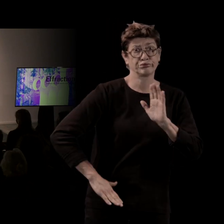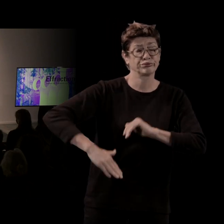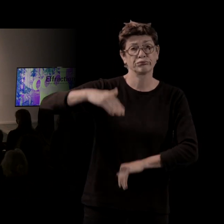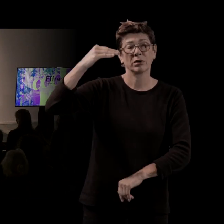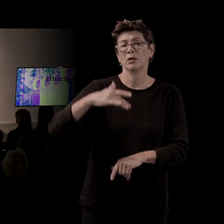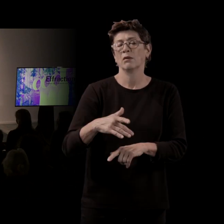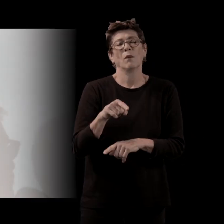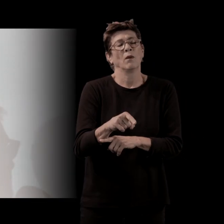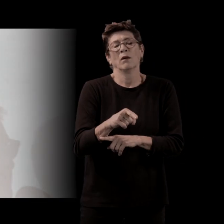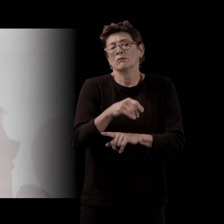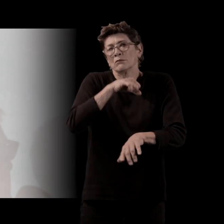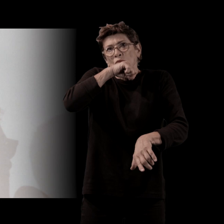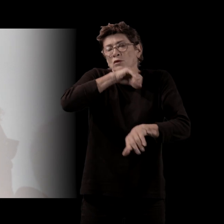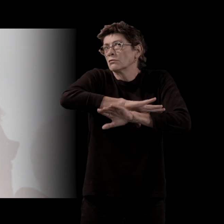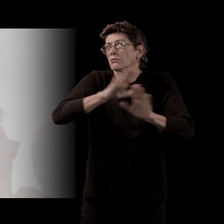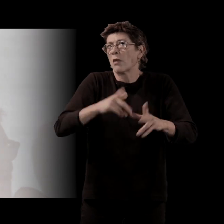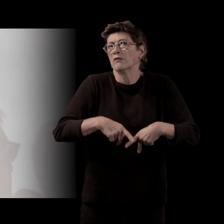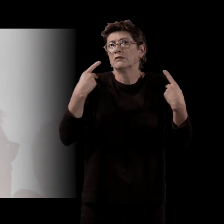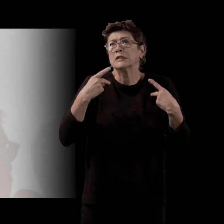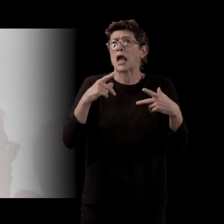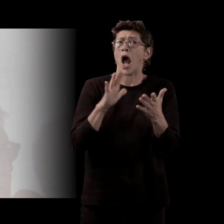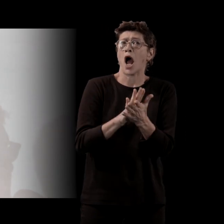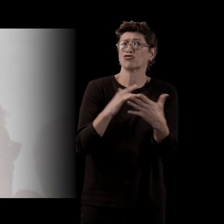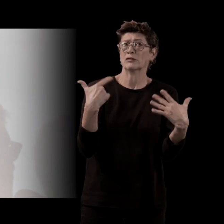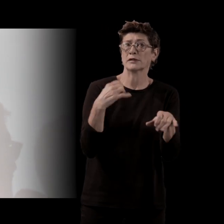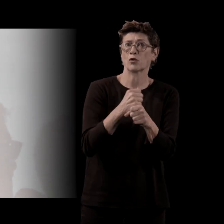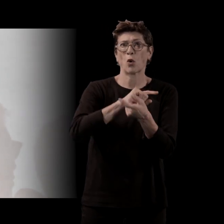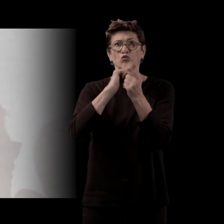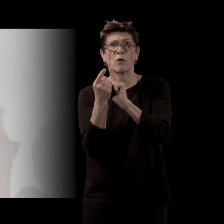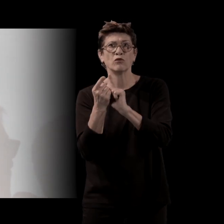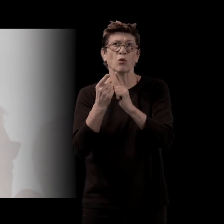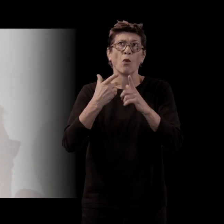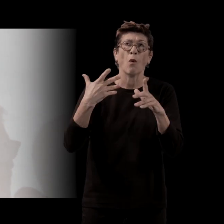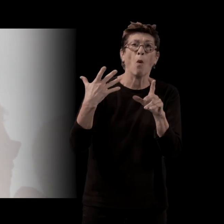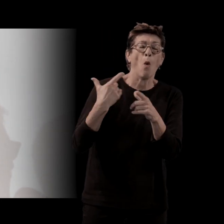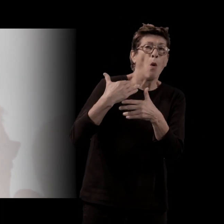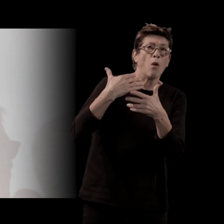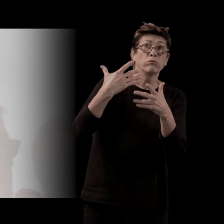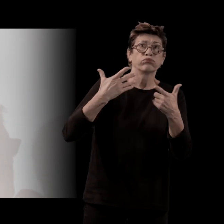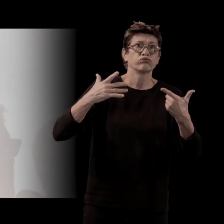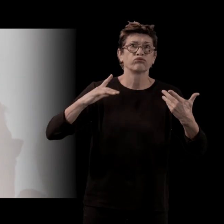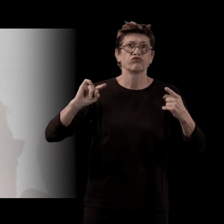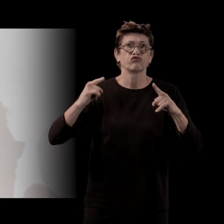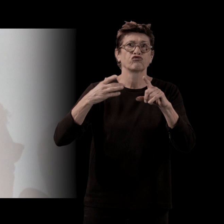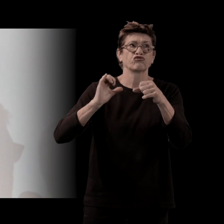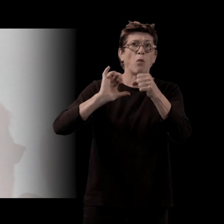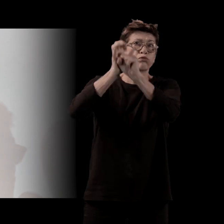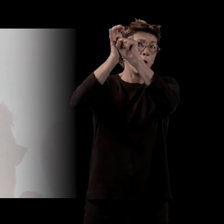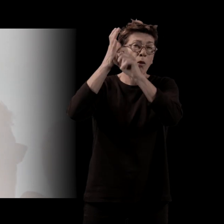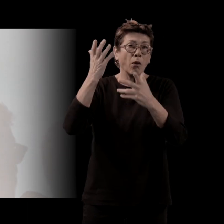le grand truc de sa vie. À 17 ans, il était un champion. Il était adulé. Et puis, voilà, c'est ces villas un peu dont on a l